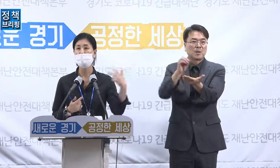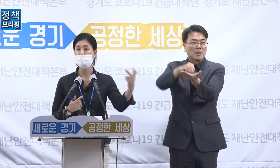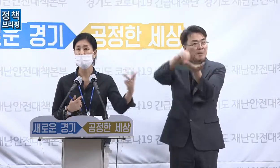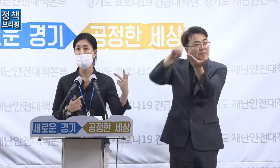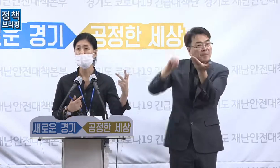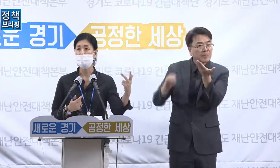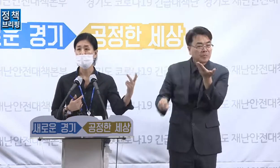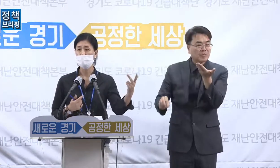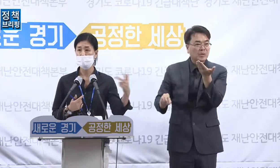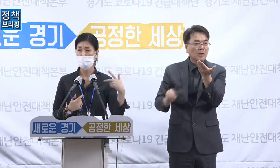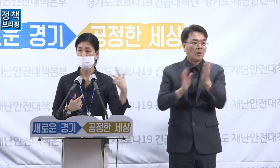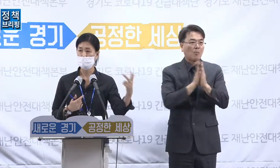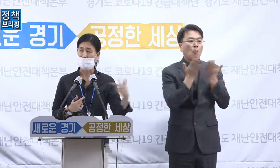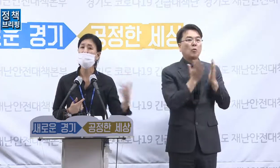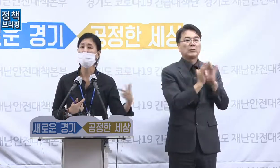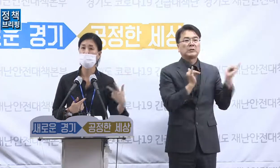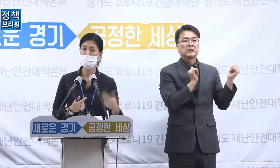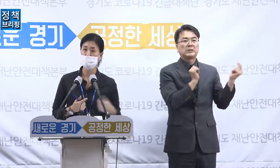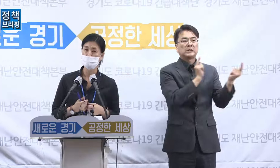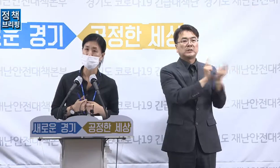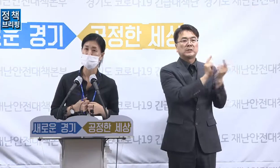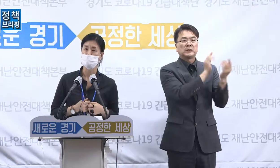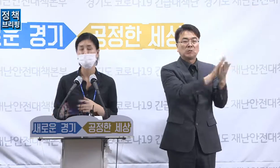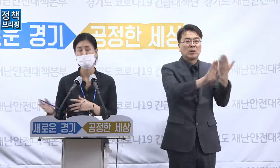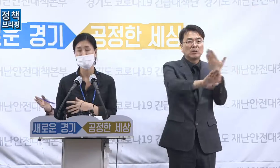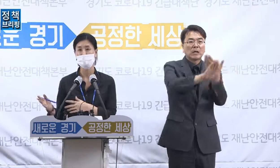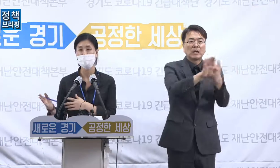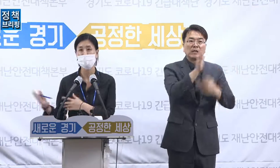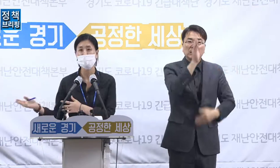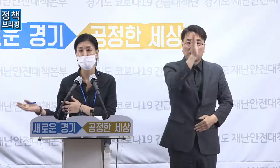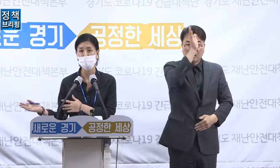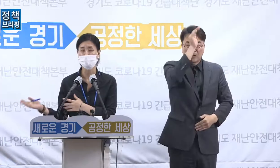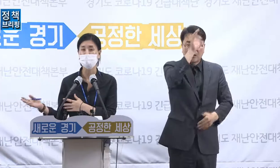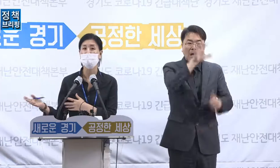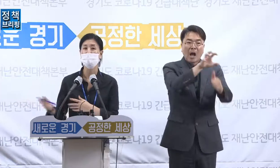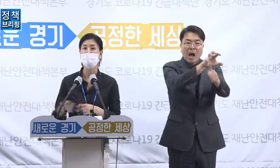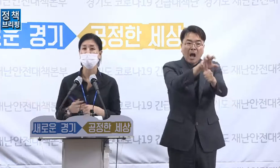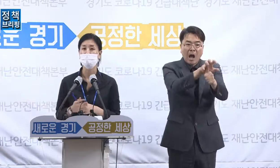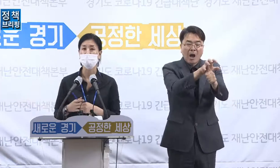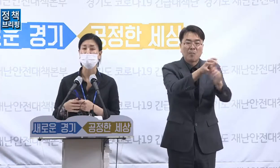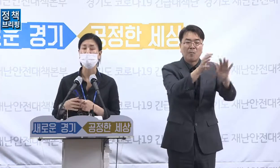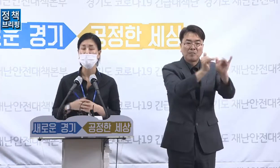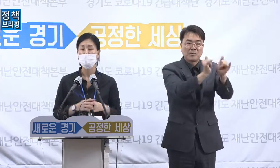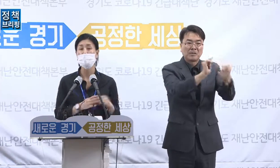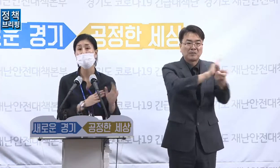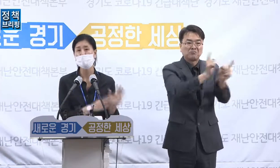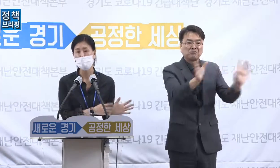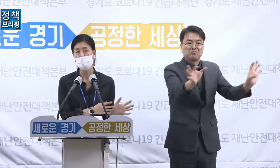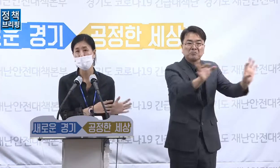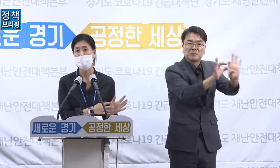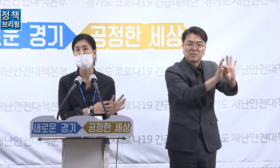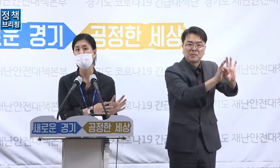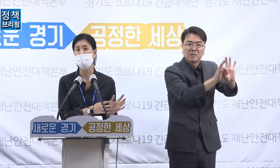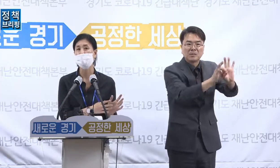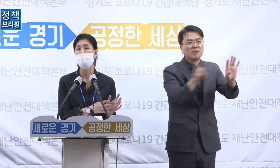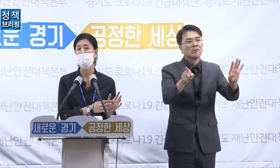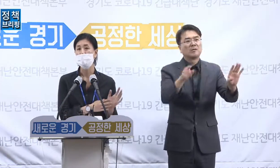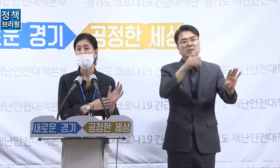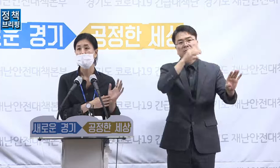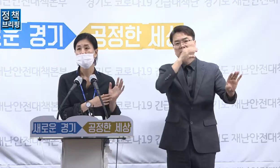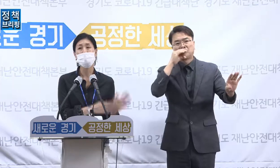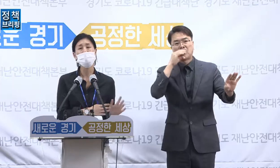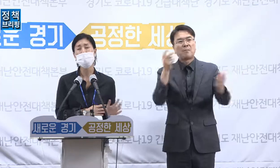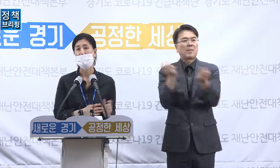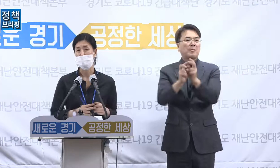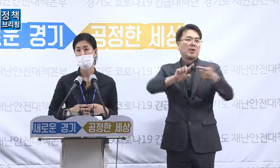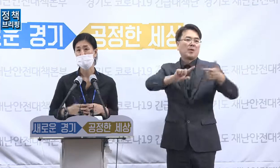간병인들과 라인을 형성을 해서 사실은 이건 비선 라인을 구축했다고 보는 건데요. 왜냐하면 그동안 간병인 분들은